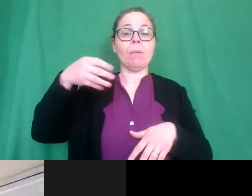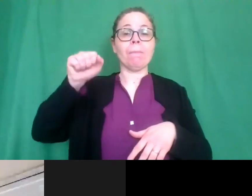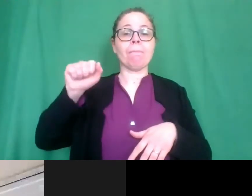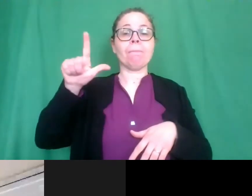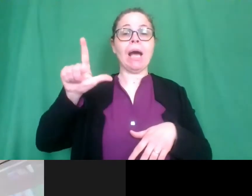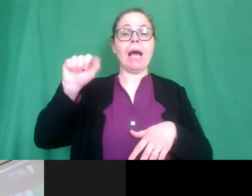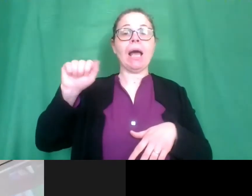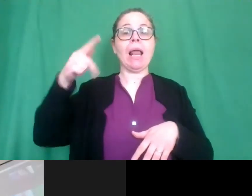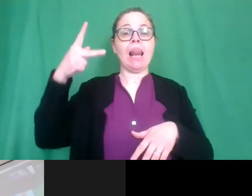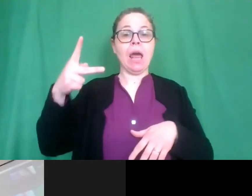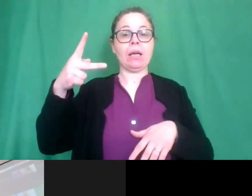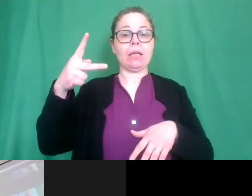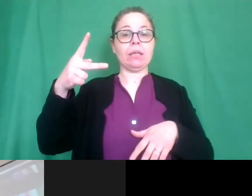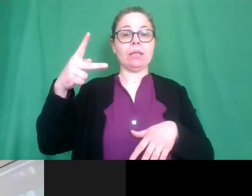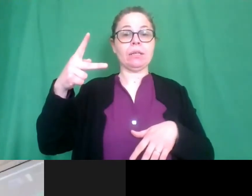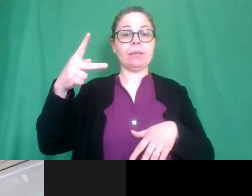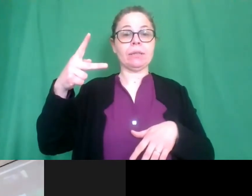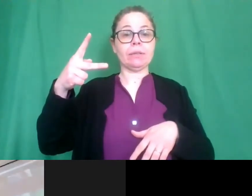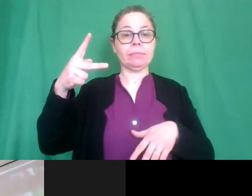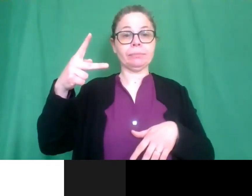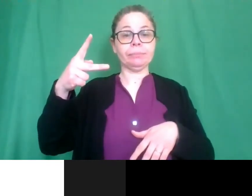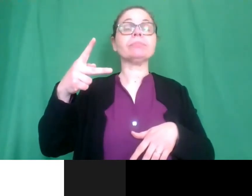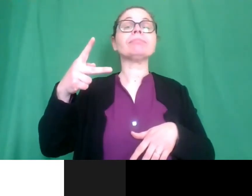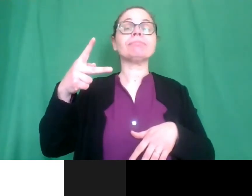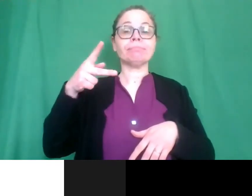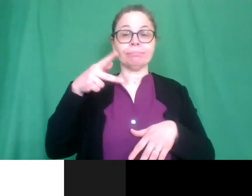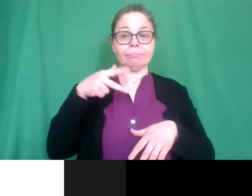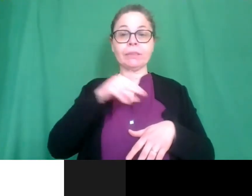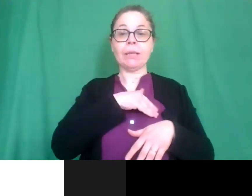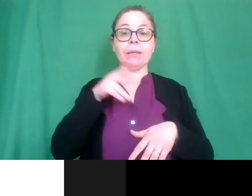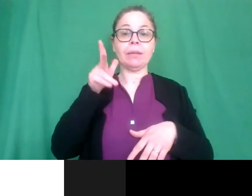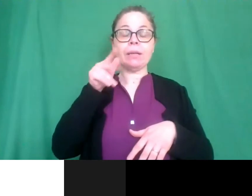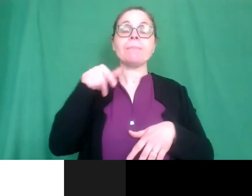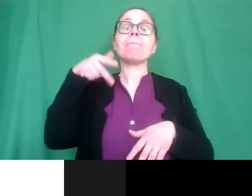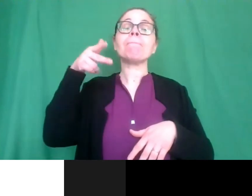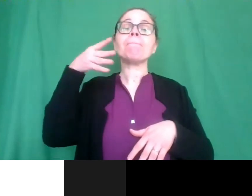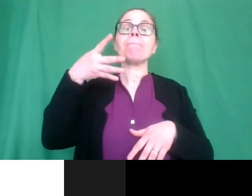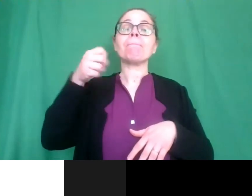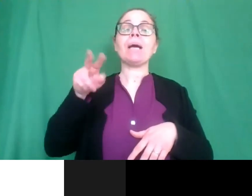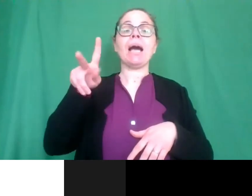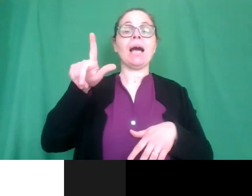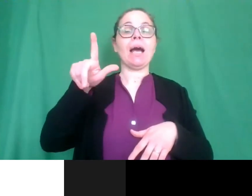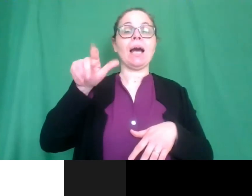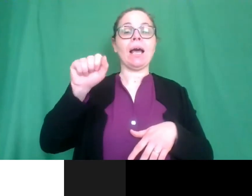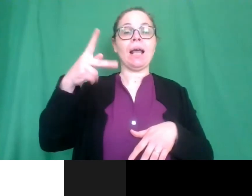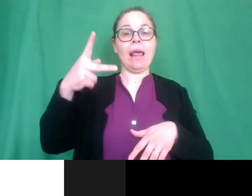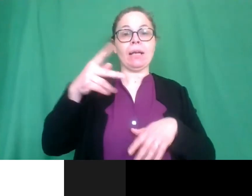Malac è un'allieva è un'allieva va bene noi stiamo sul generico perché non non